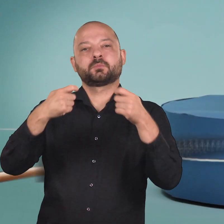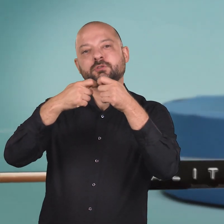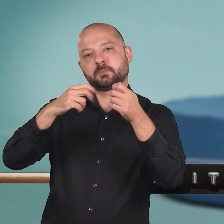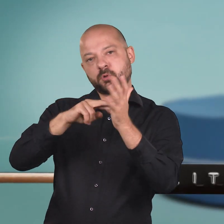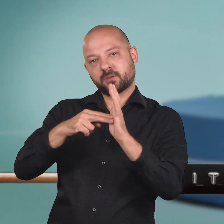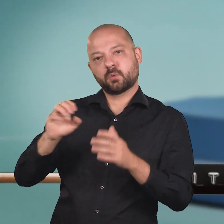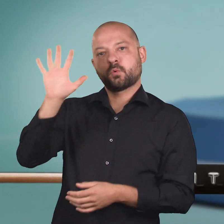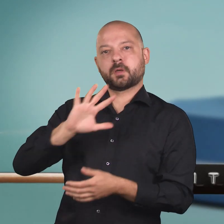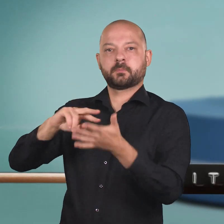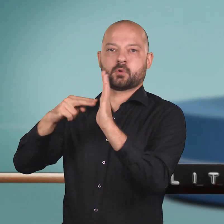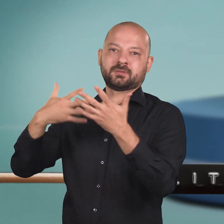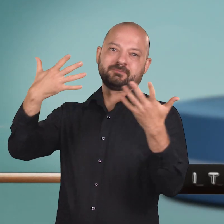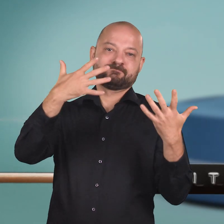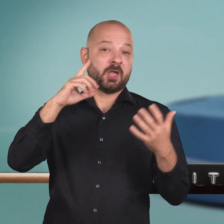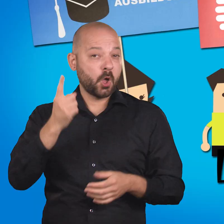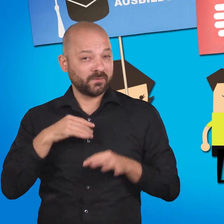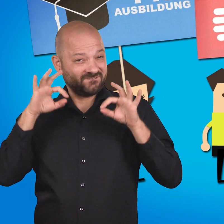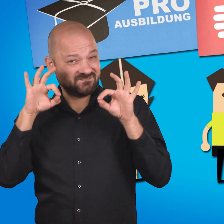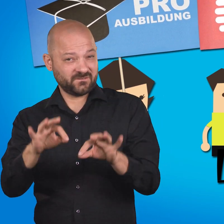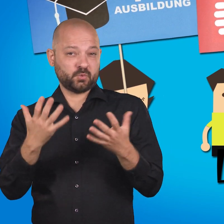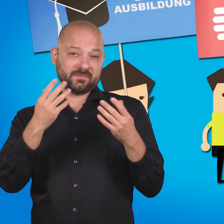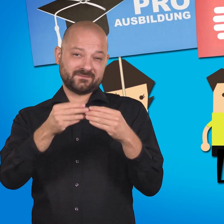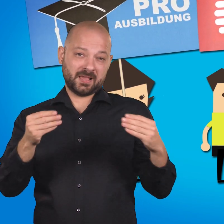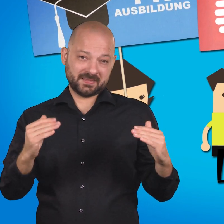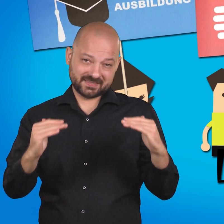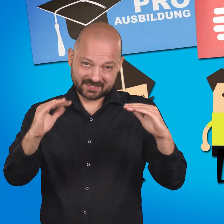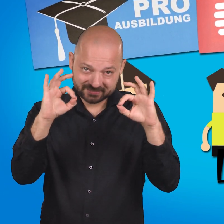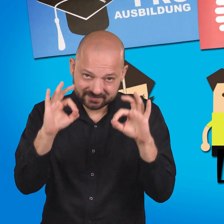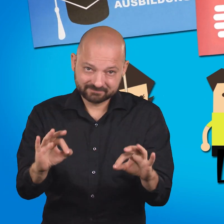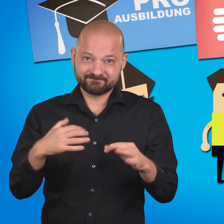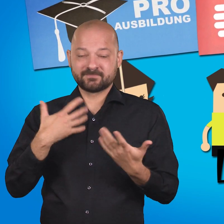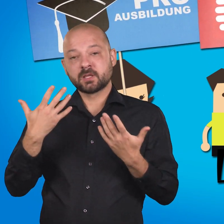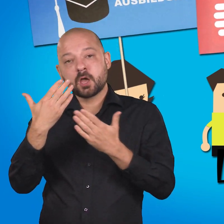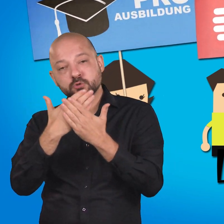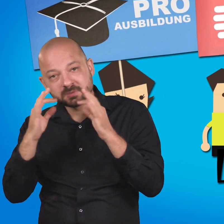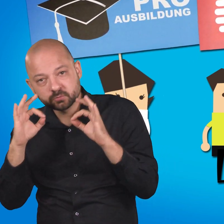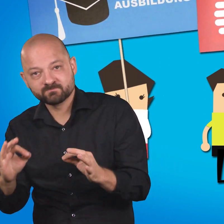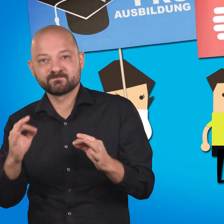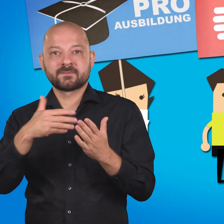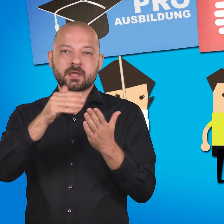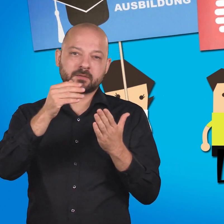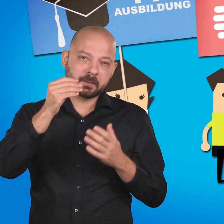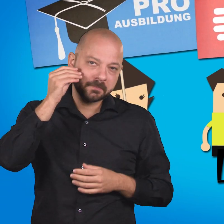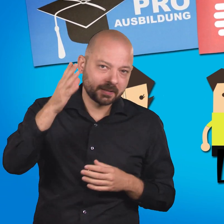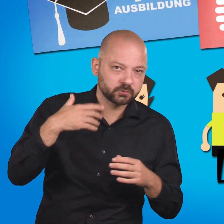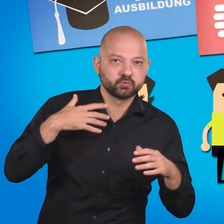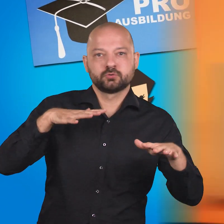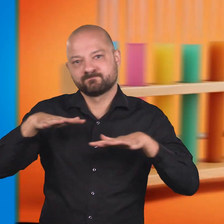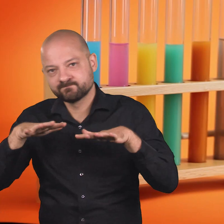Qualitätsverfechter. Wir kümmern uns um eine gute Aus und Weiterbildung und kämpfen für den Meister. Denn genau diese